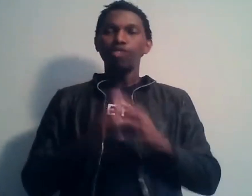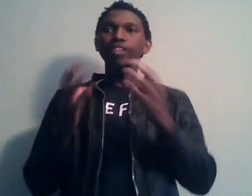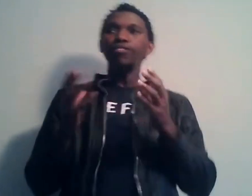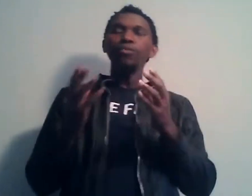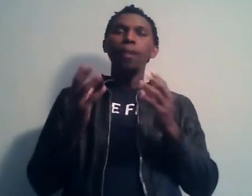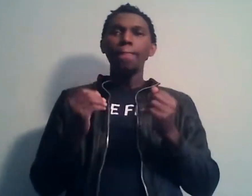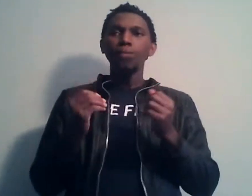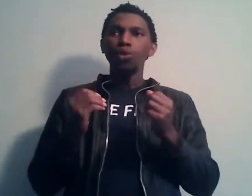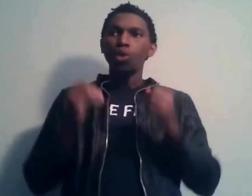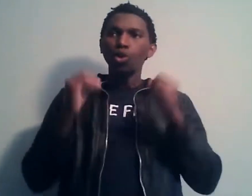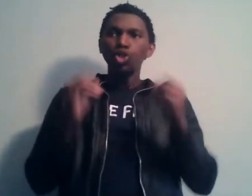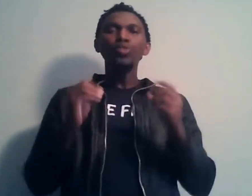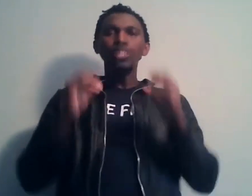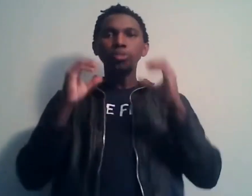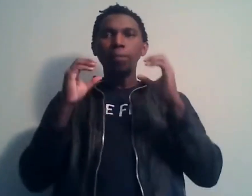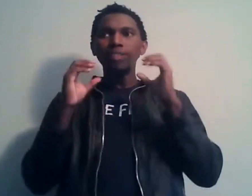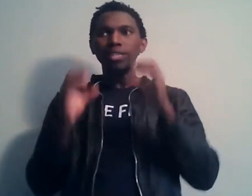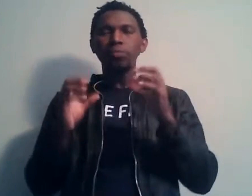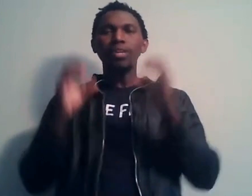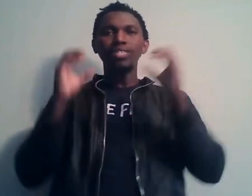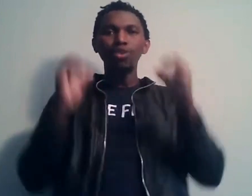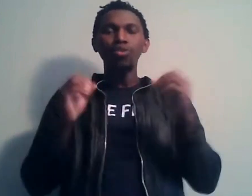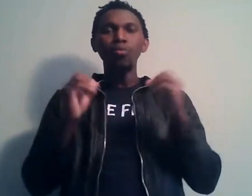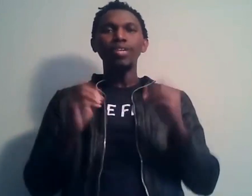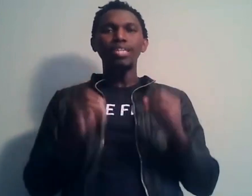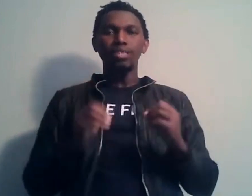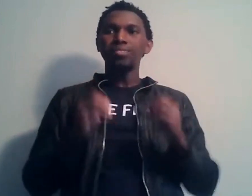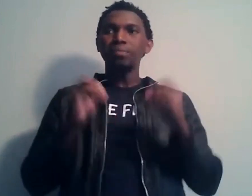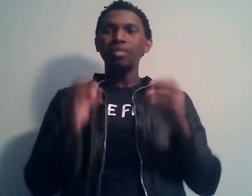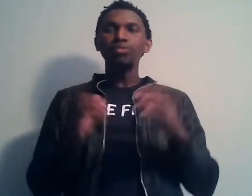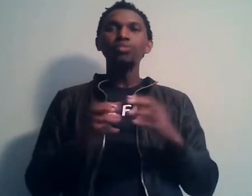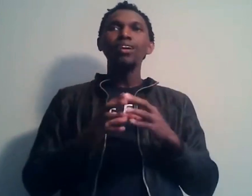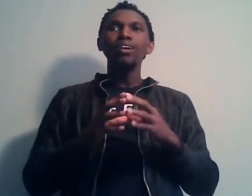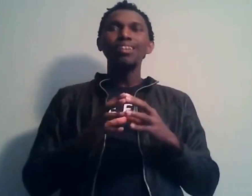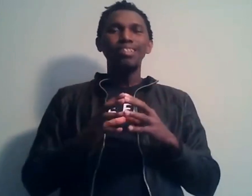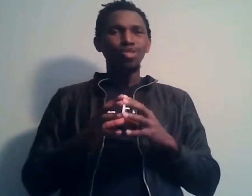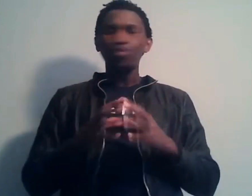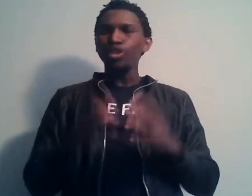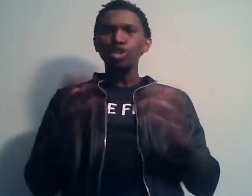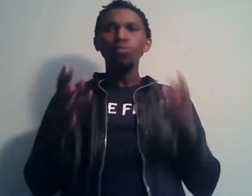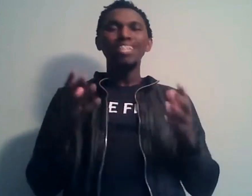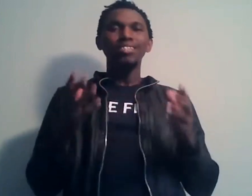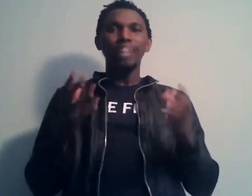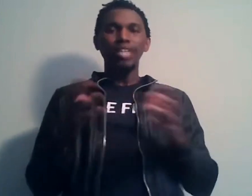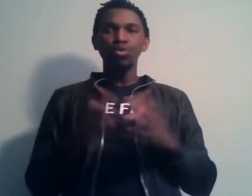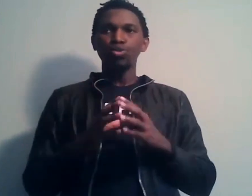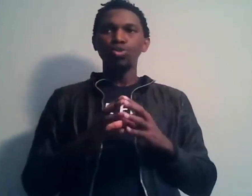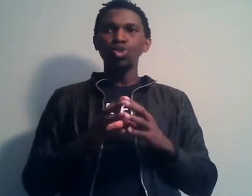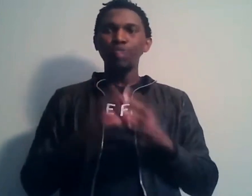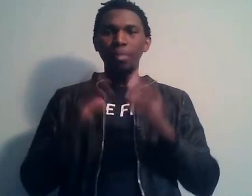Voyez-vous, aujourd'hui quand je parle de diaspora qui donne le bon exemple, c'est parce que souvent que je me blague dans les réseaux sociaux, je vois des